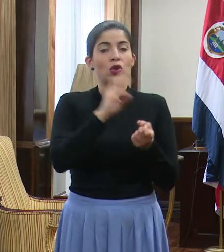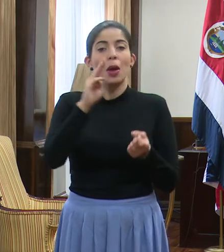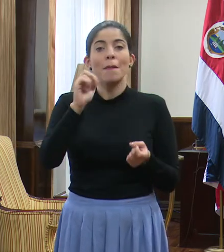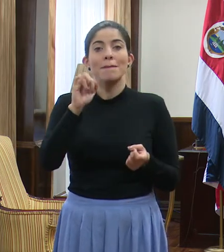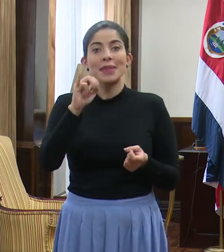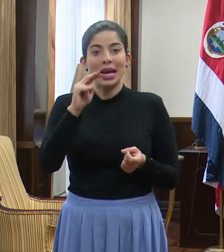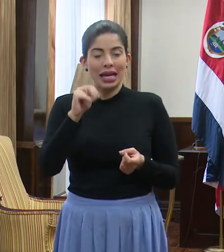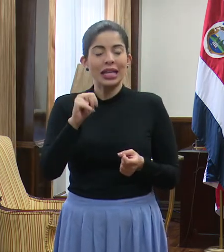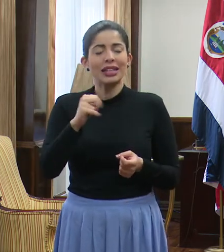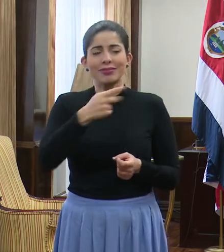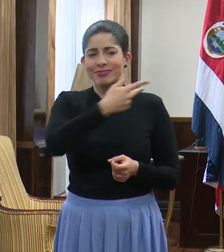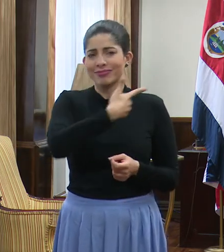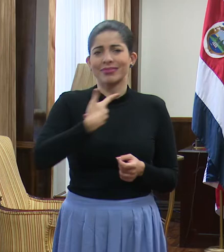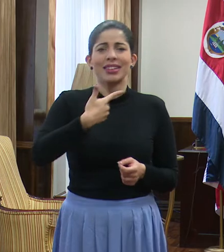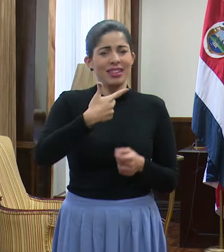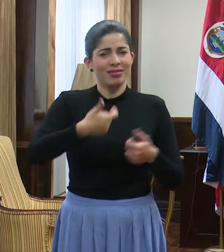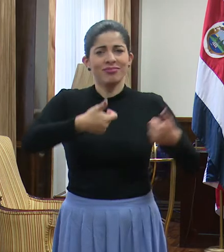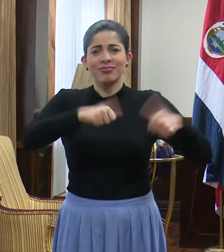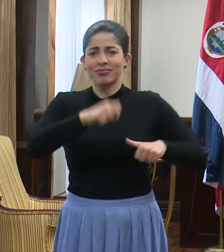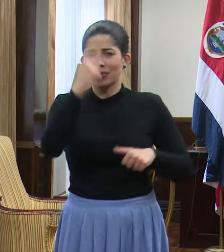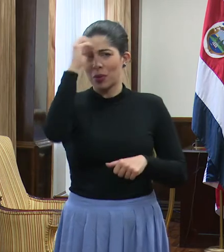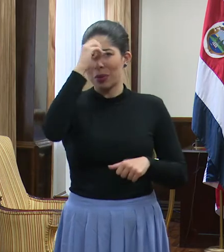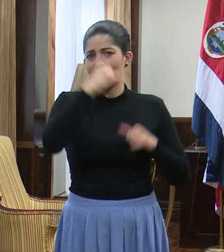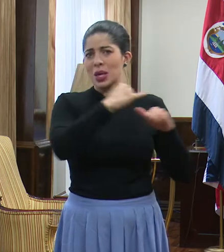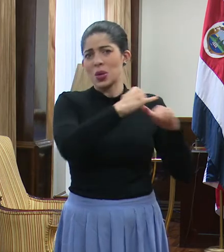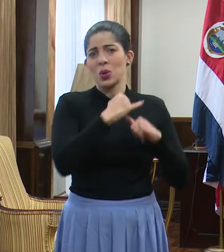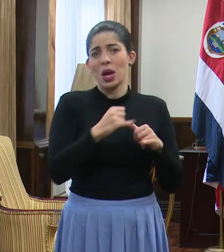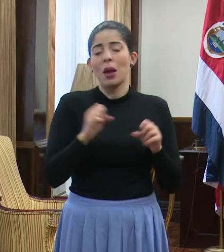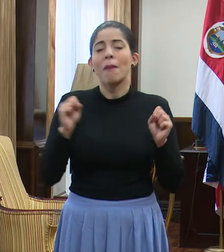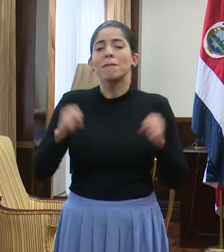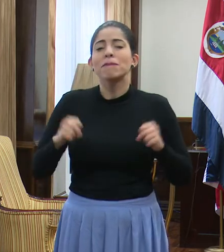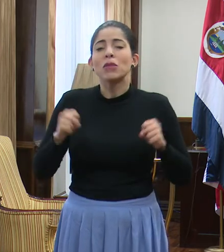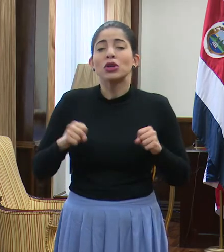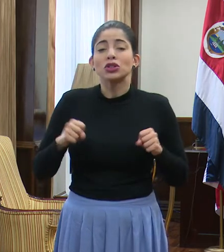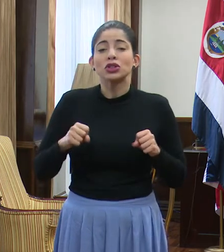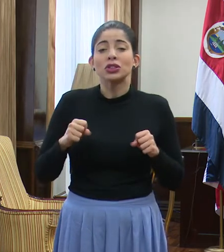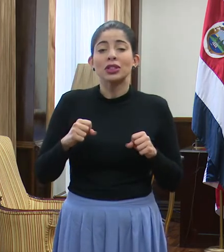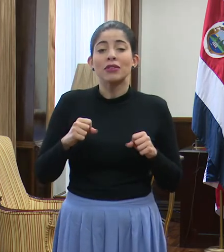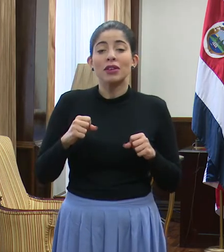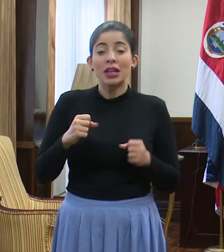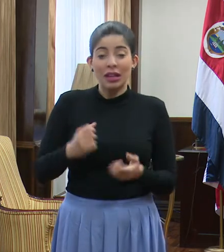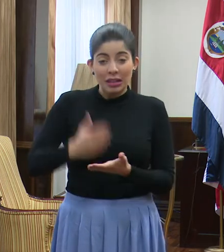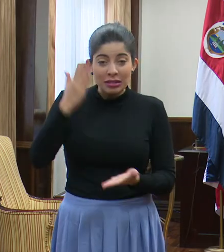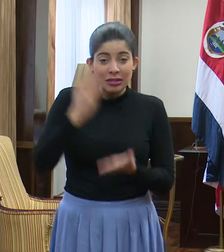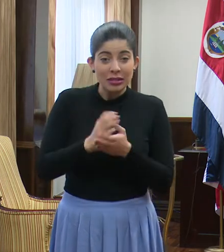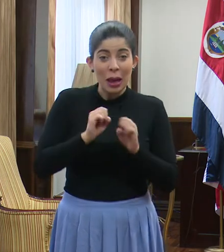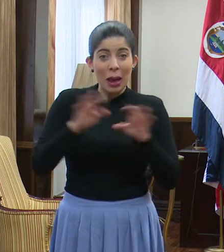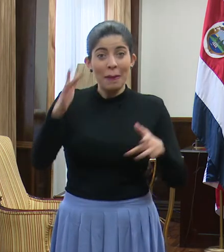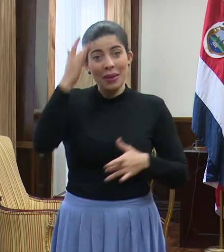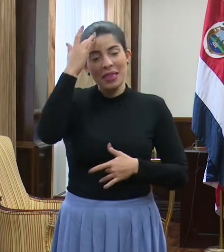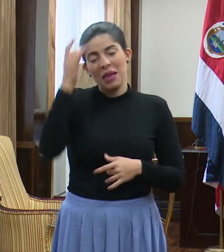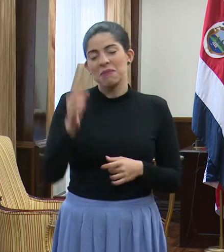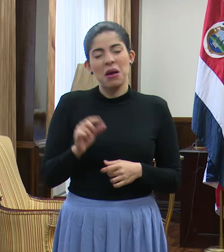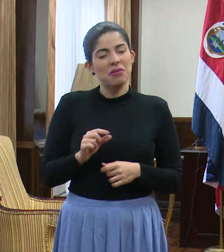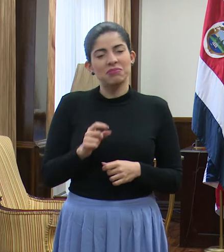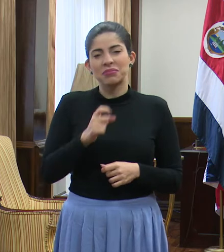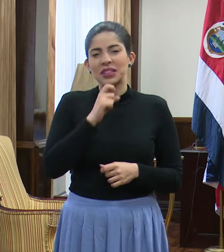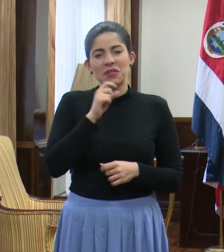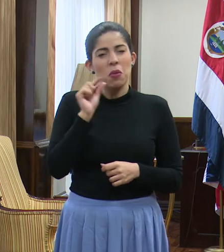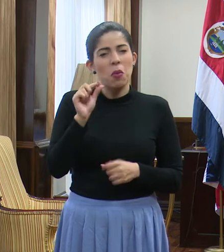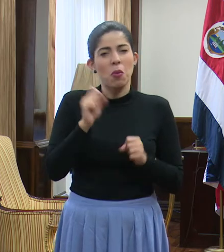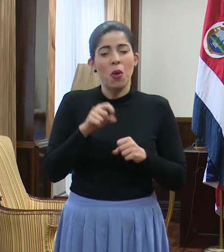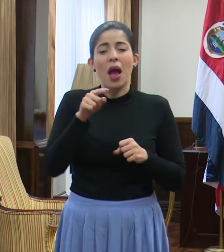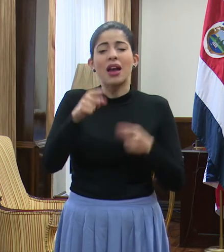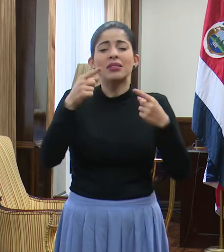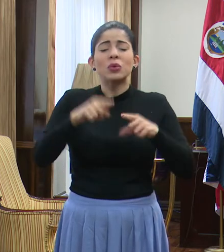estamos totalmente de acuerdo. Es muy poco probable que podamos frenar en seco la epidemia. Esto es un fenómeno